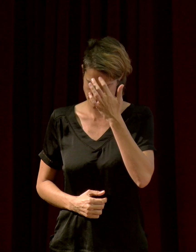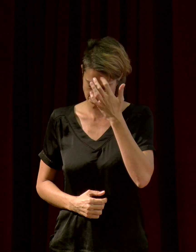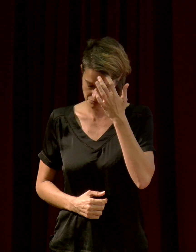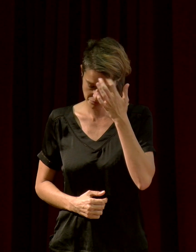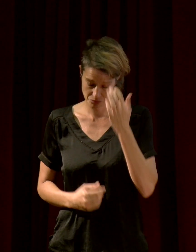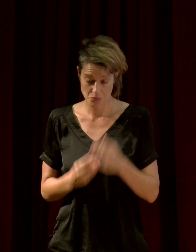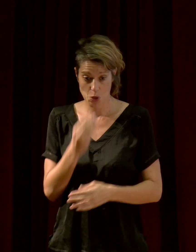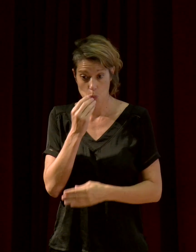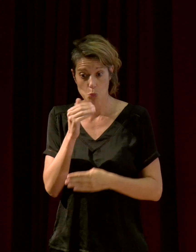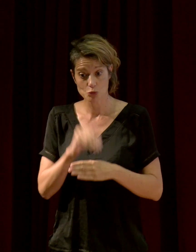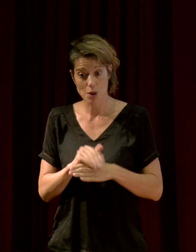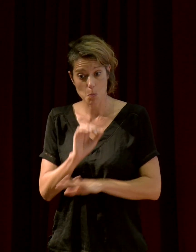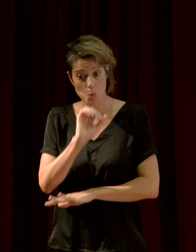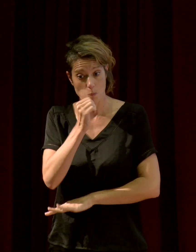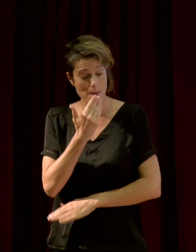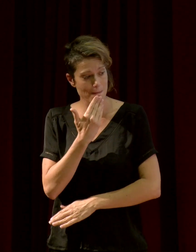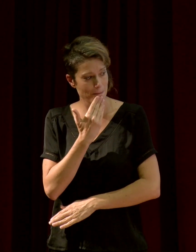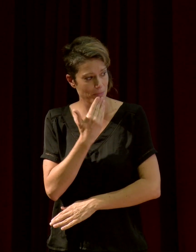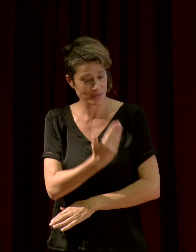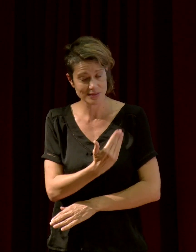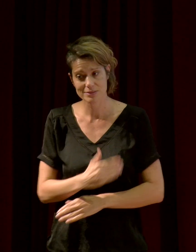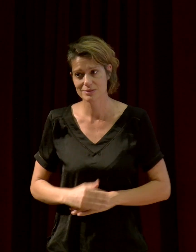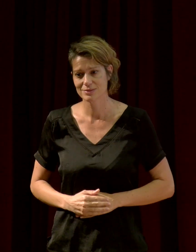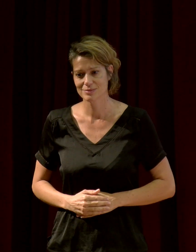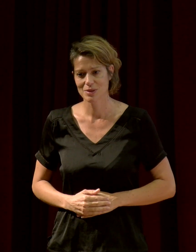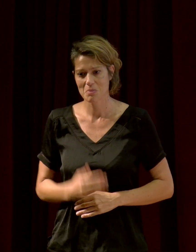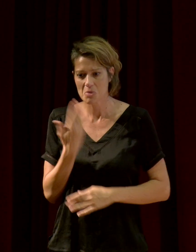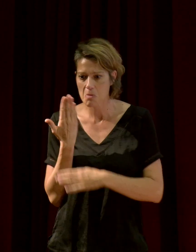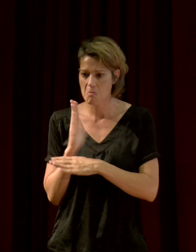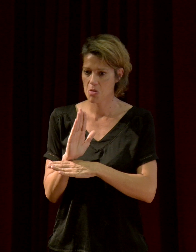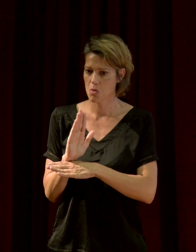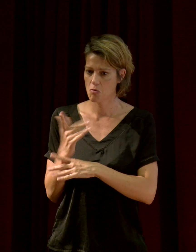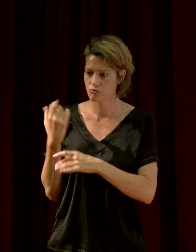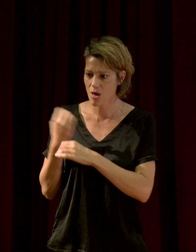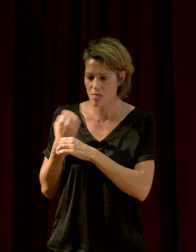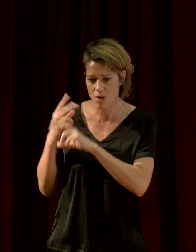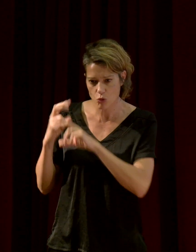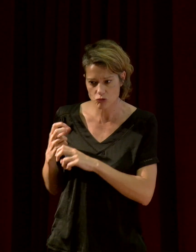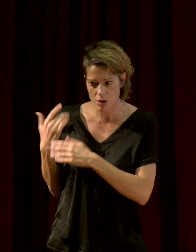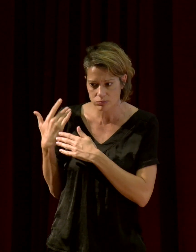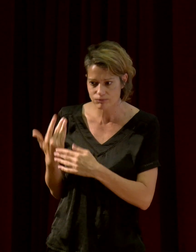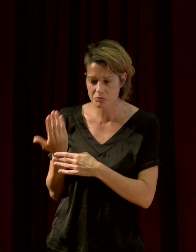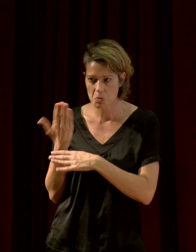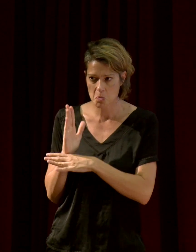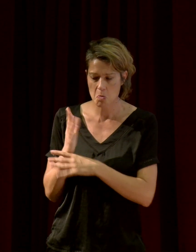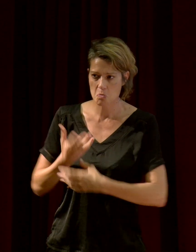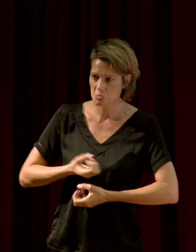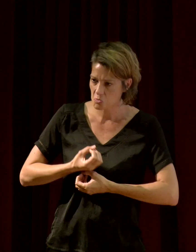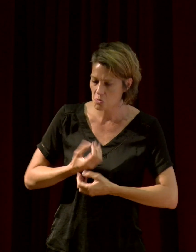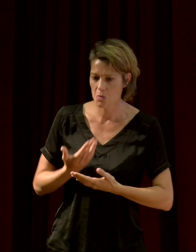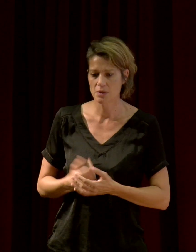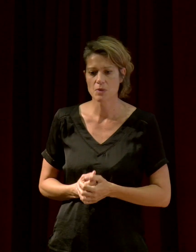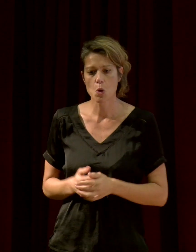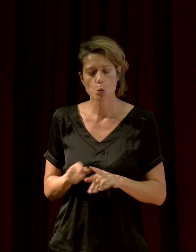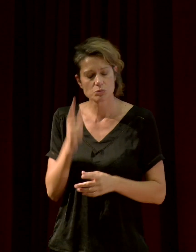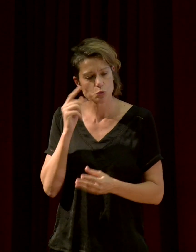Bonsoir. Tout d'abord, je voulais vous remercier pour la présentation de vos travaux de recherche. Et ensuite, je me pose la question de la